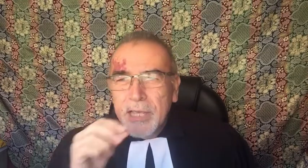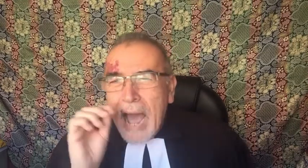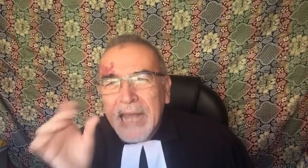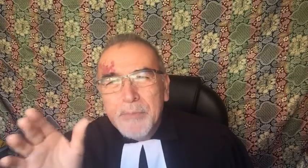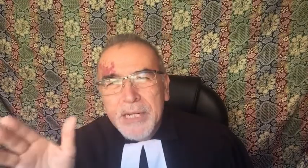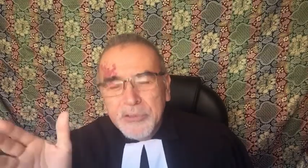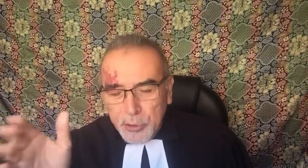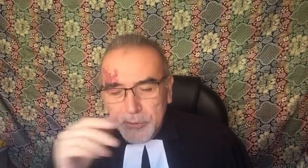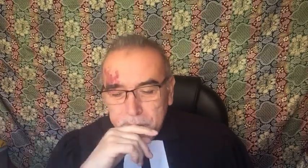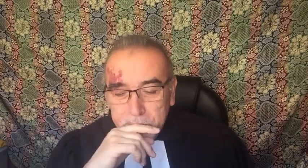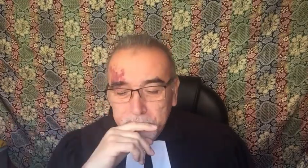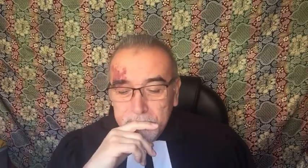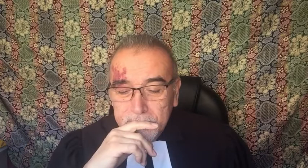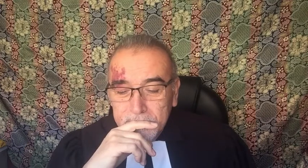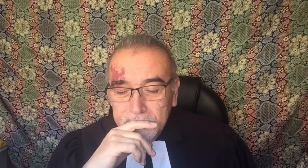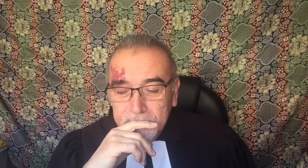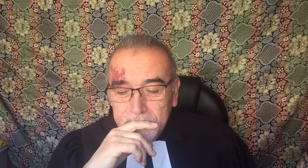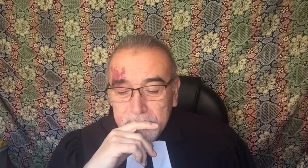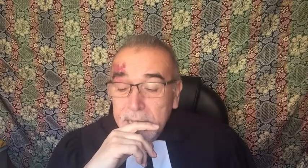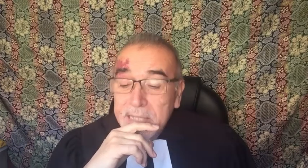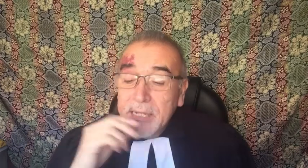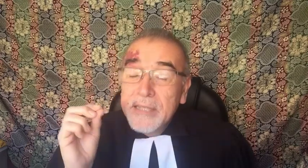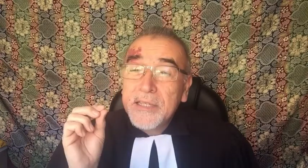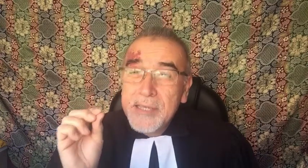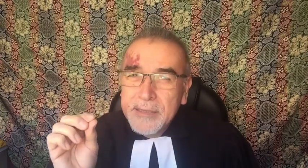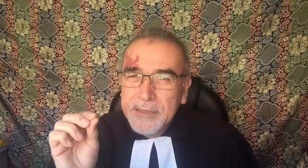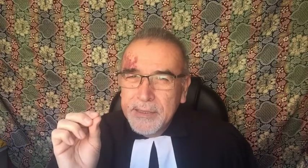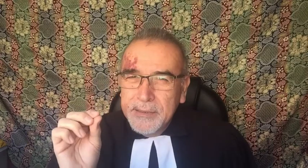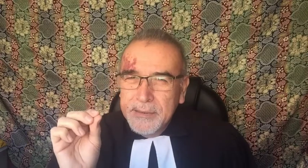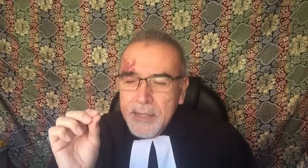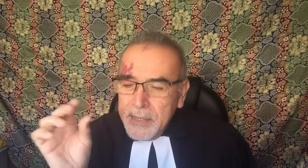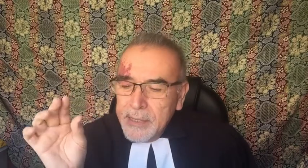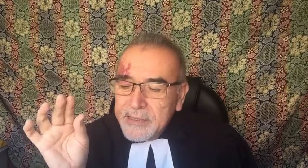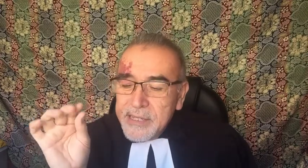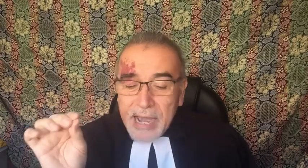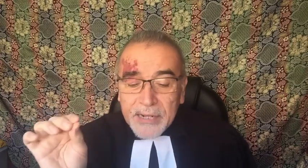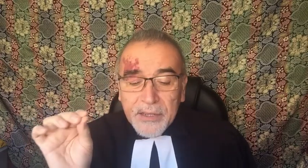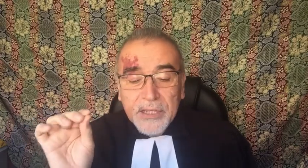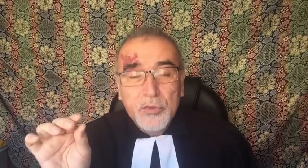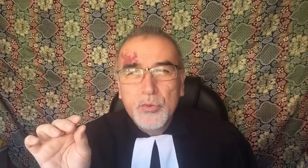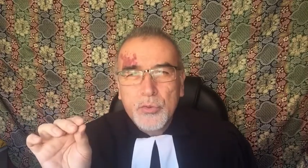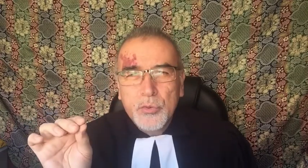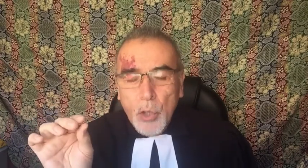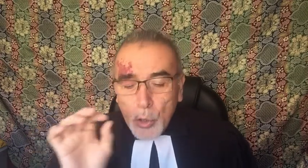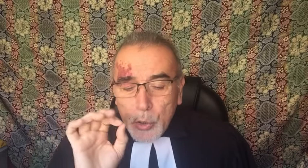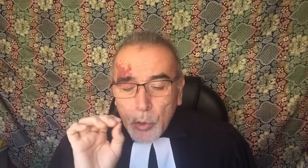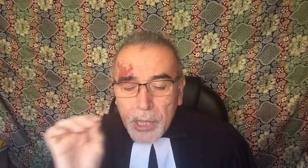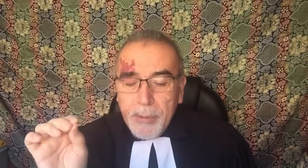admiración. Es que la enseñanza y las señales de Jesús no deben